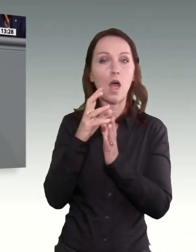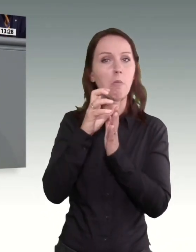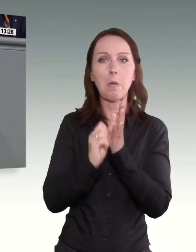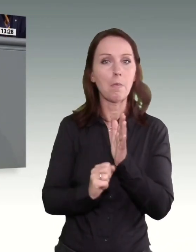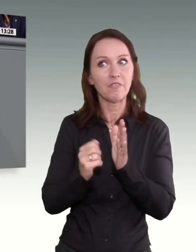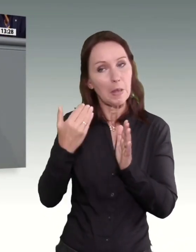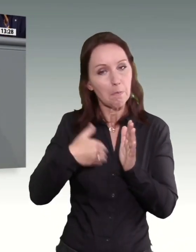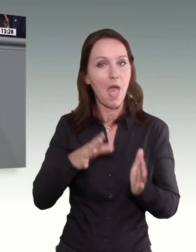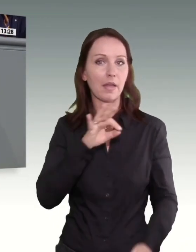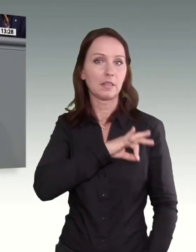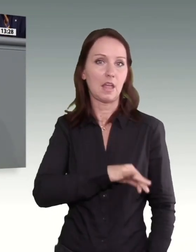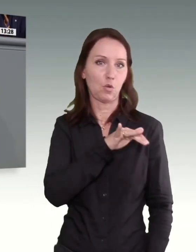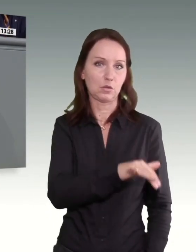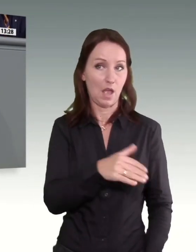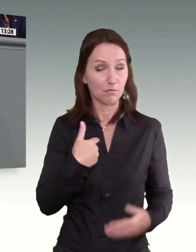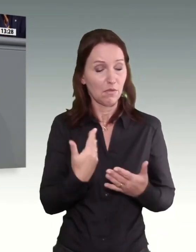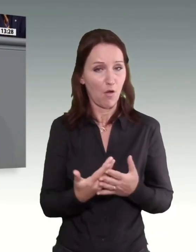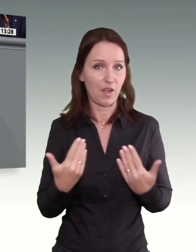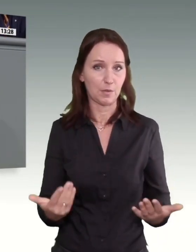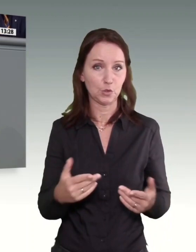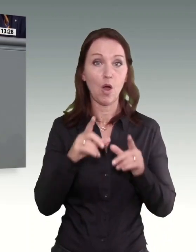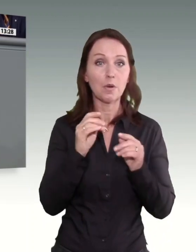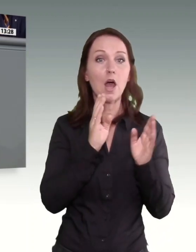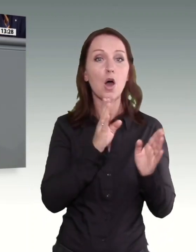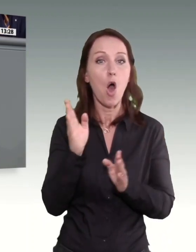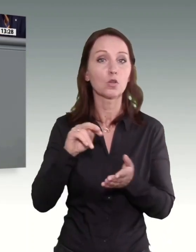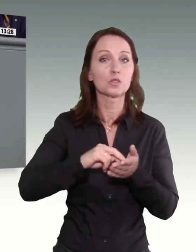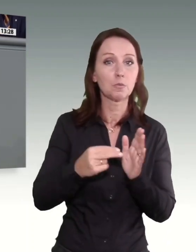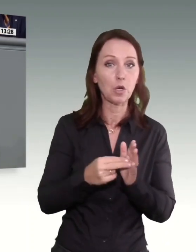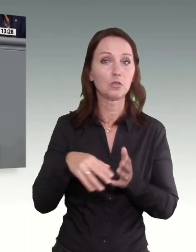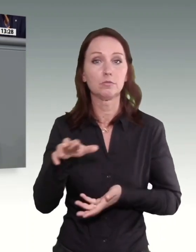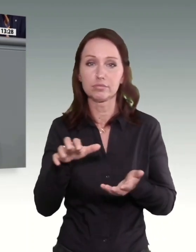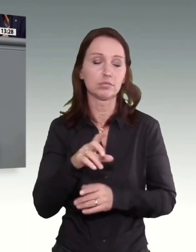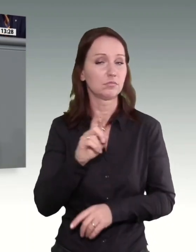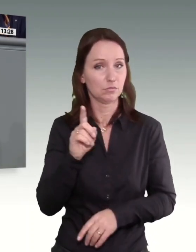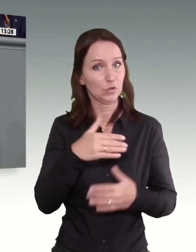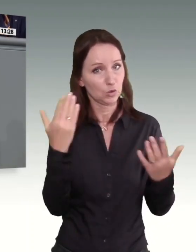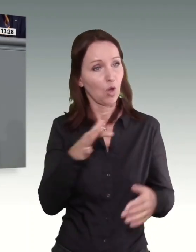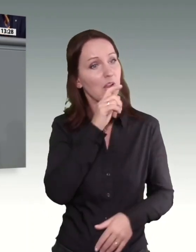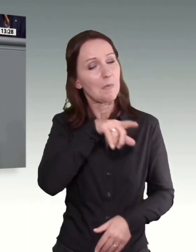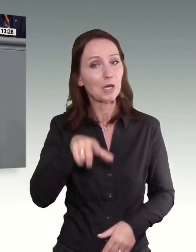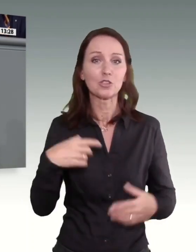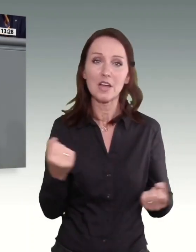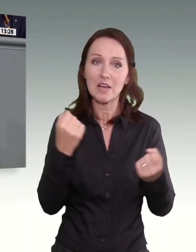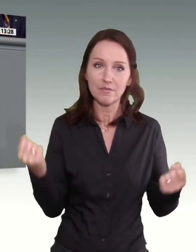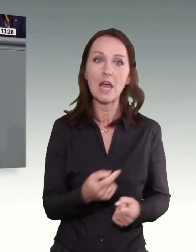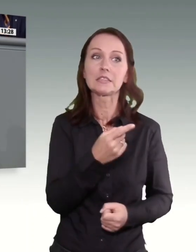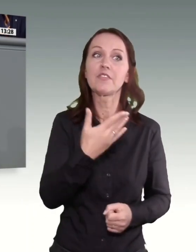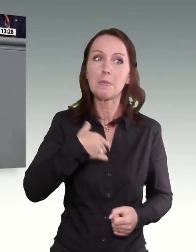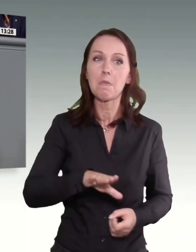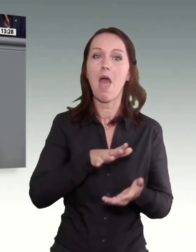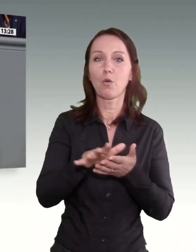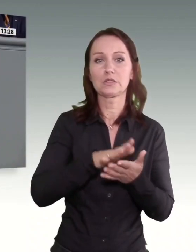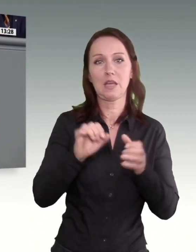So sorgen wir ganz ohne ordnungspolitischen Flurschaden für mehr Kaufkraft, für viele fleißige Menschen. Sie haben es sich